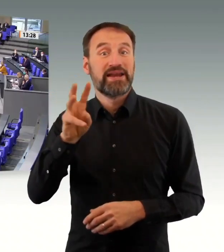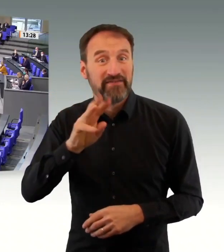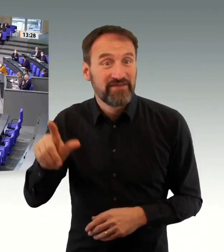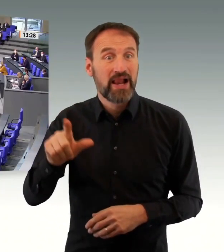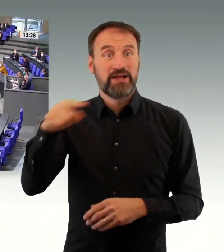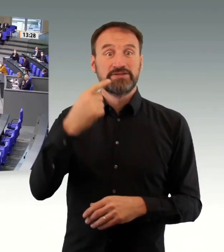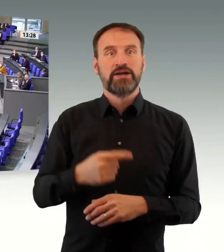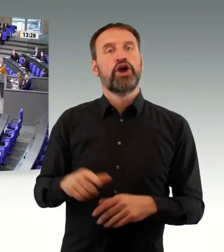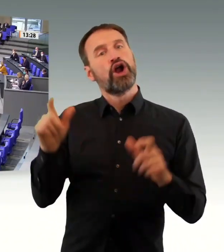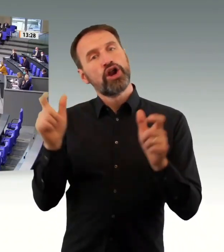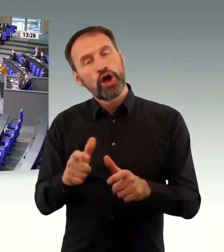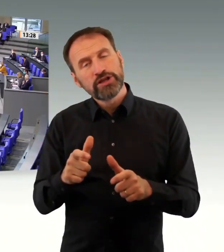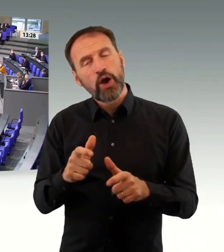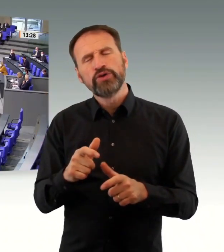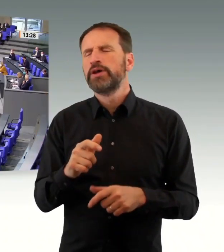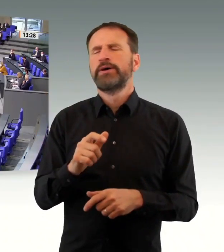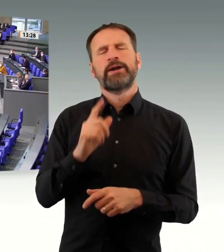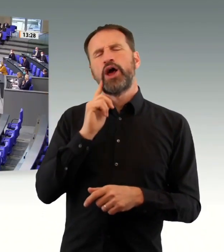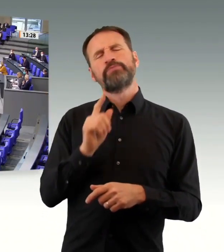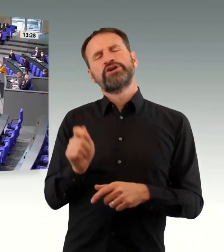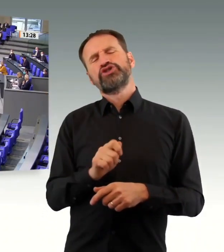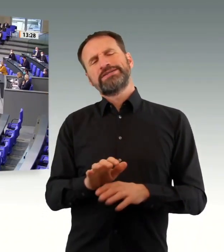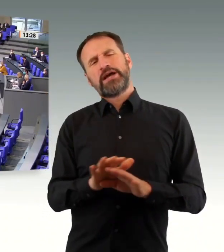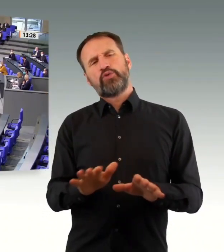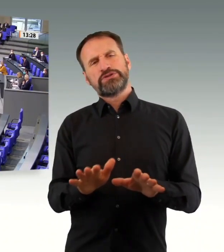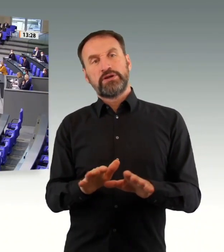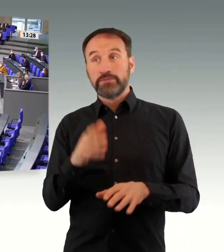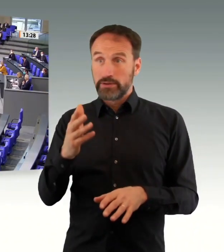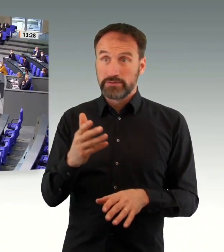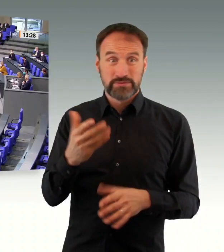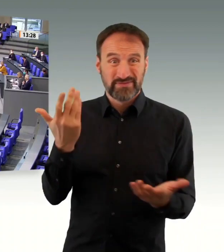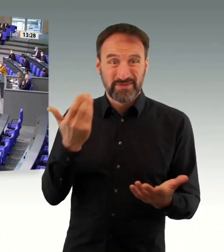Grünen, Frau Hasselmann. Möchten Sie das zulassen? Immer gerne.